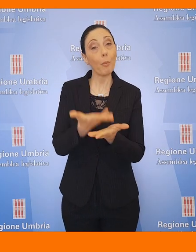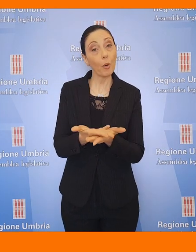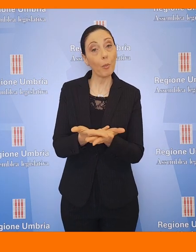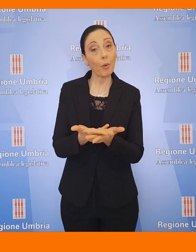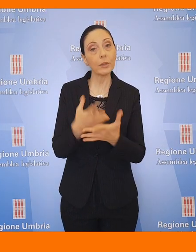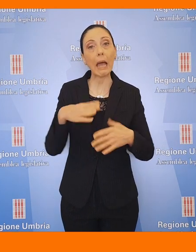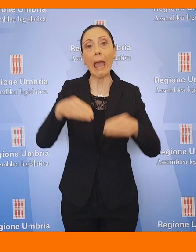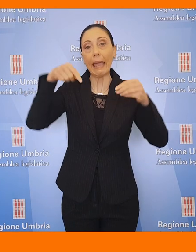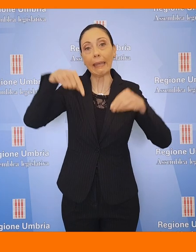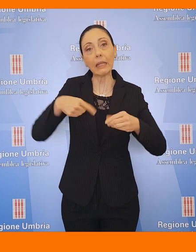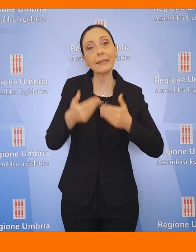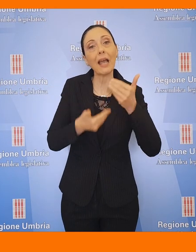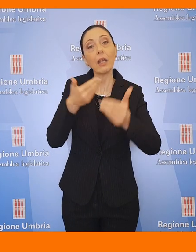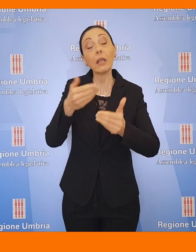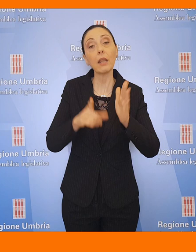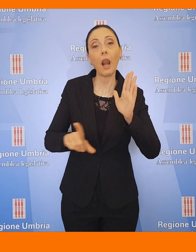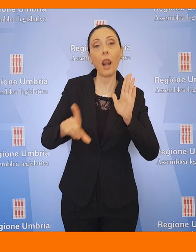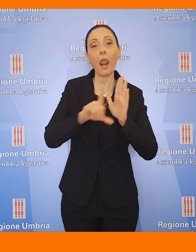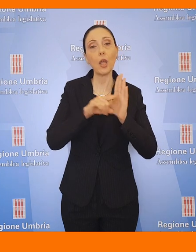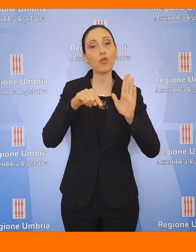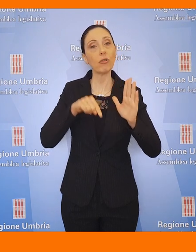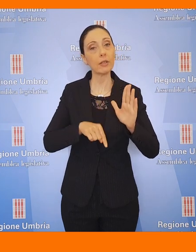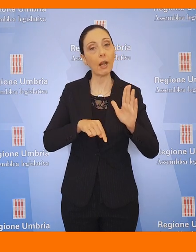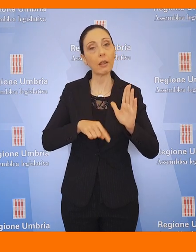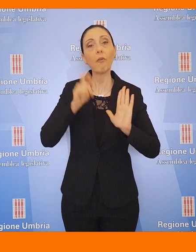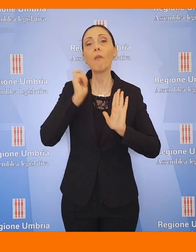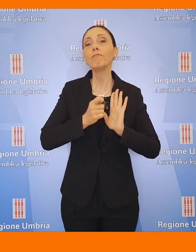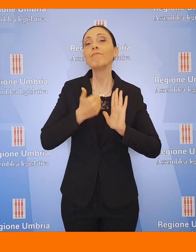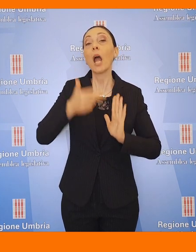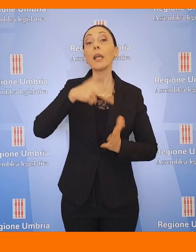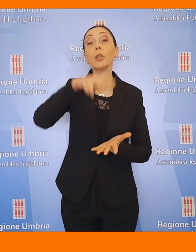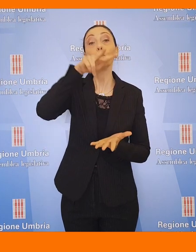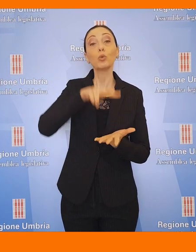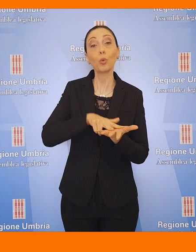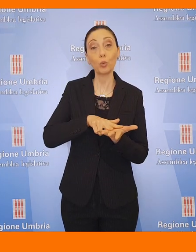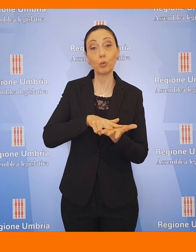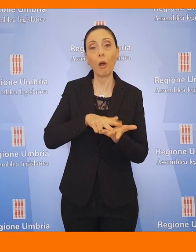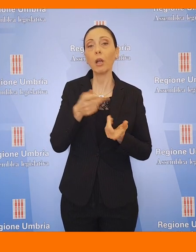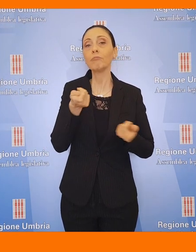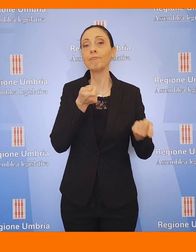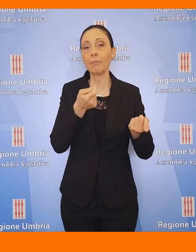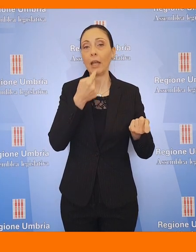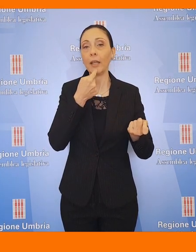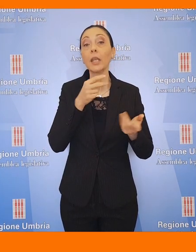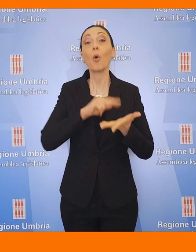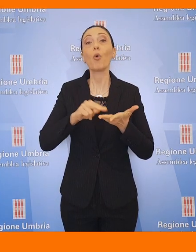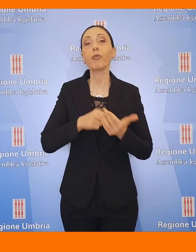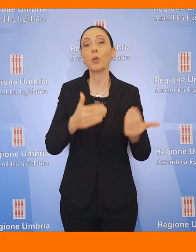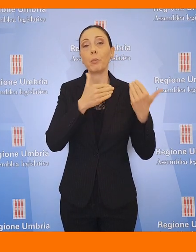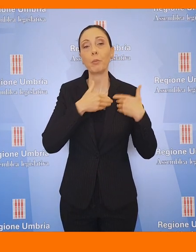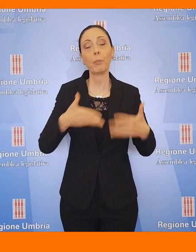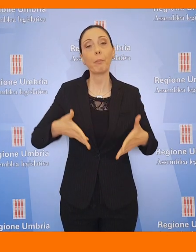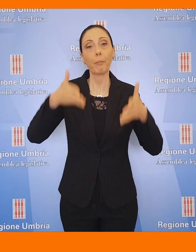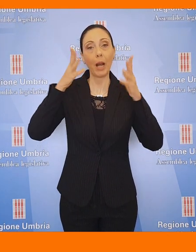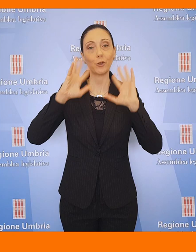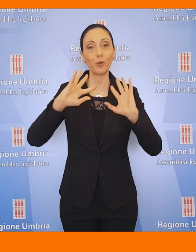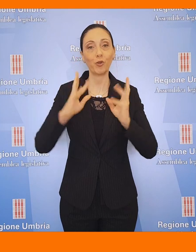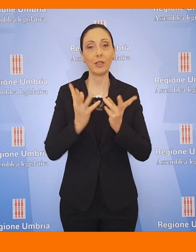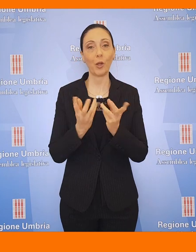inizierà ora il suo iter legislativo partendo dalla fase istruttoria gestita dagli uffici preposti di Palazzo Cesaroni.